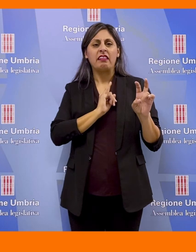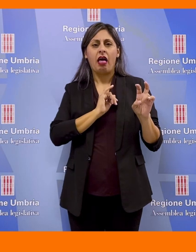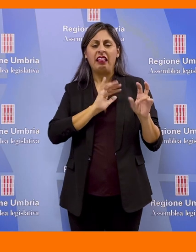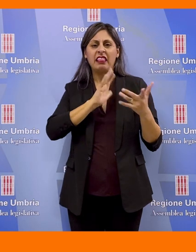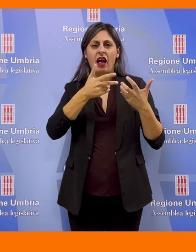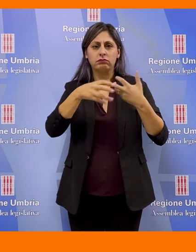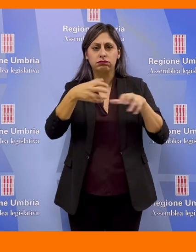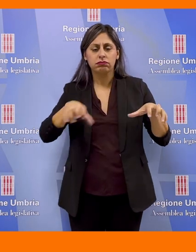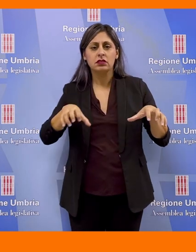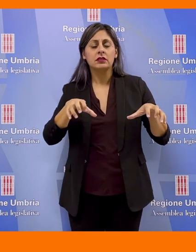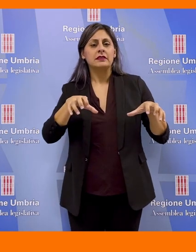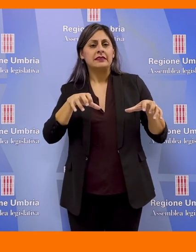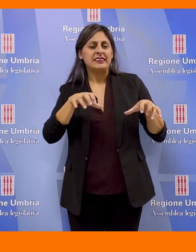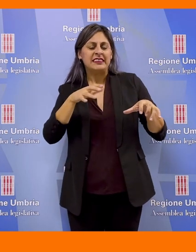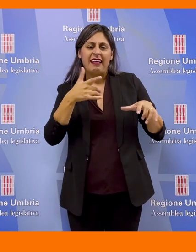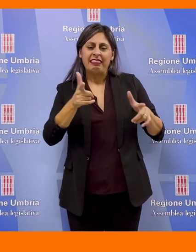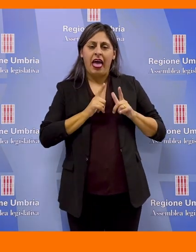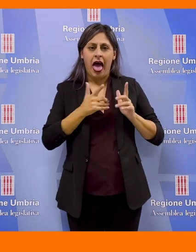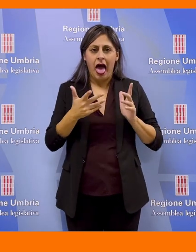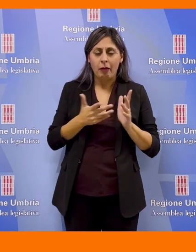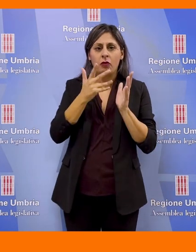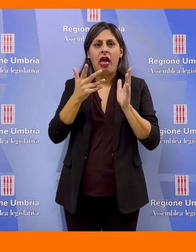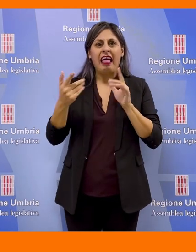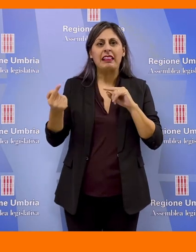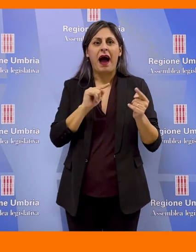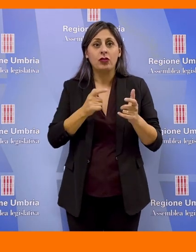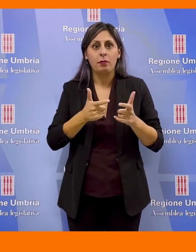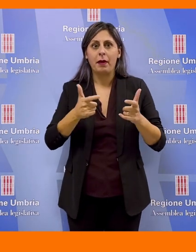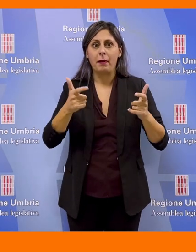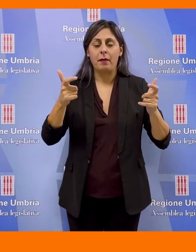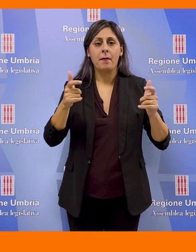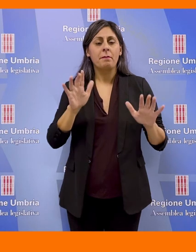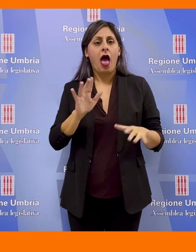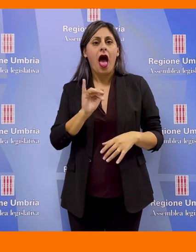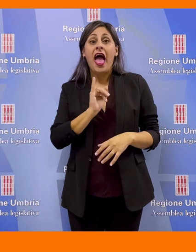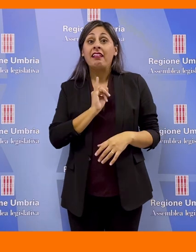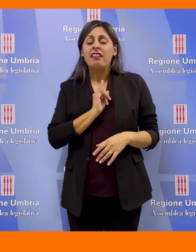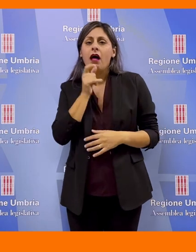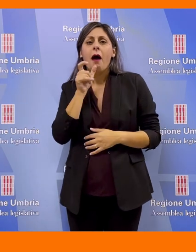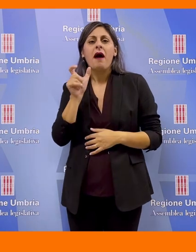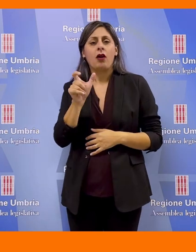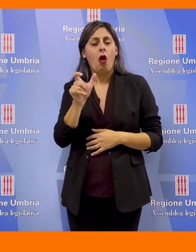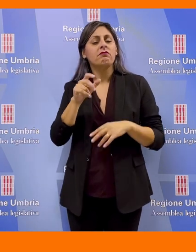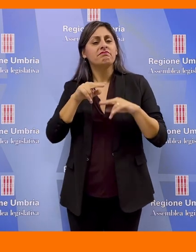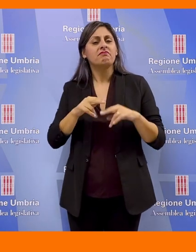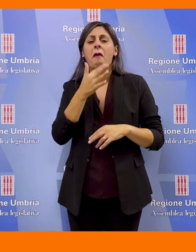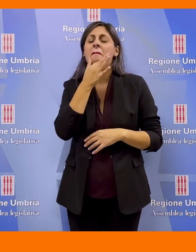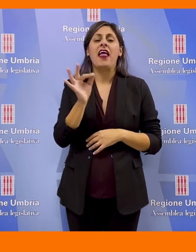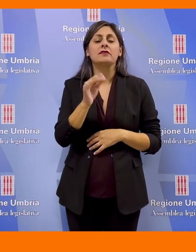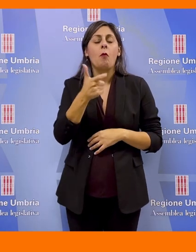dividono, creano fatture e soprattutto stimolano dibattiti. Eppure identità è una parola che rimane bellissima perché